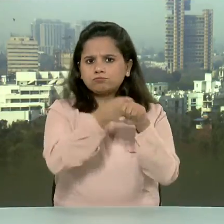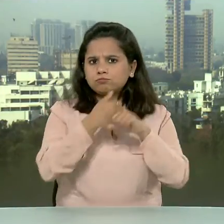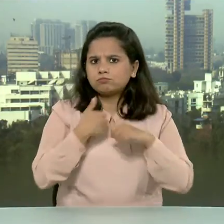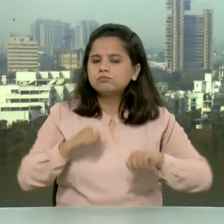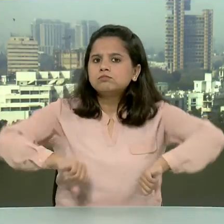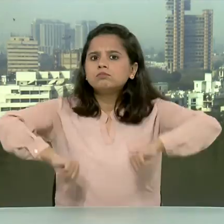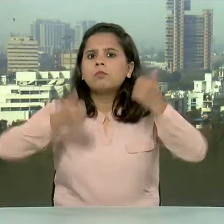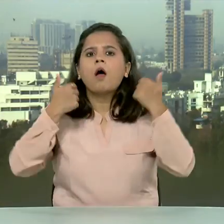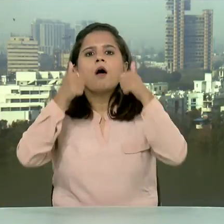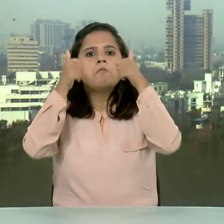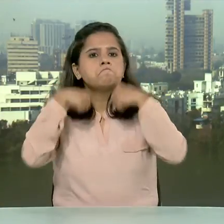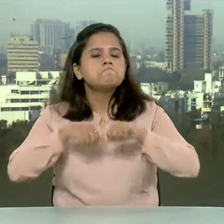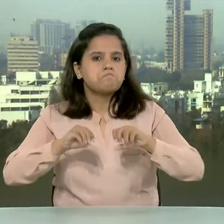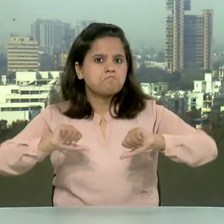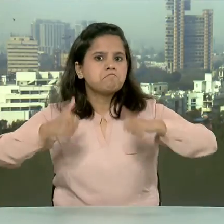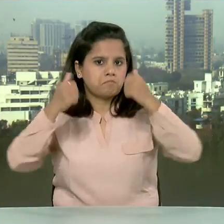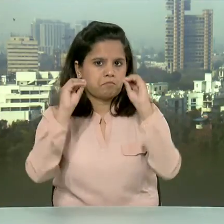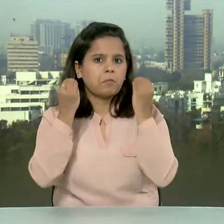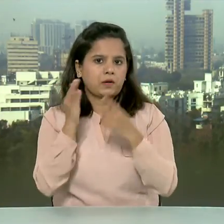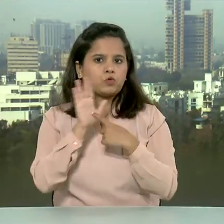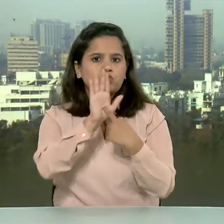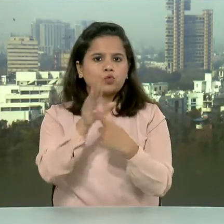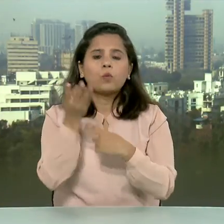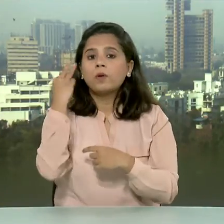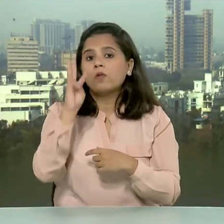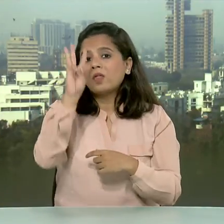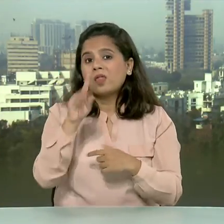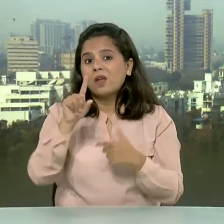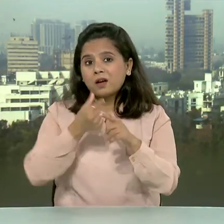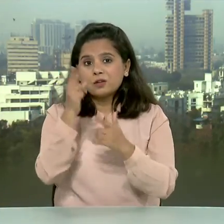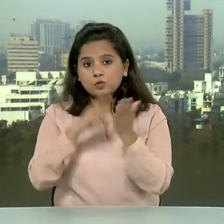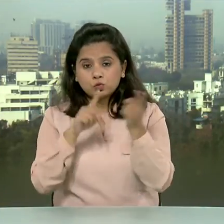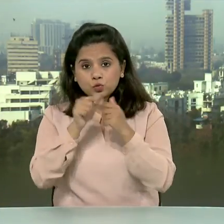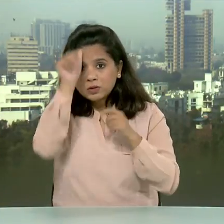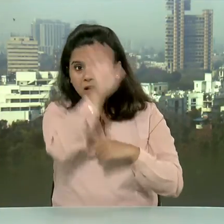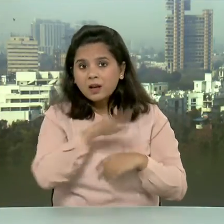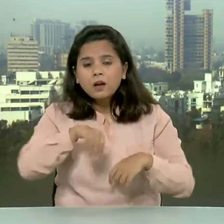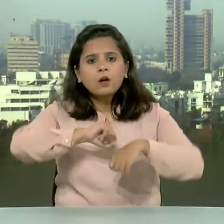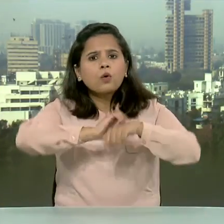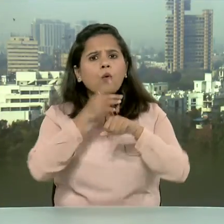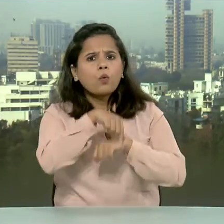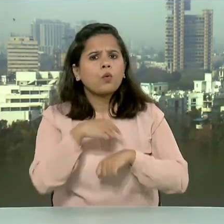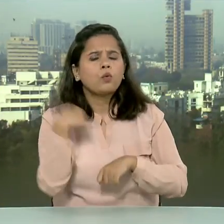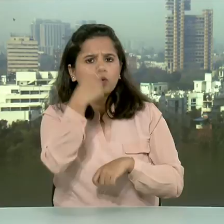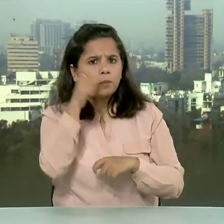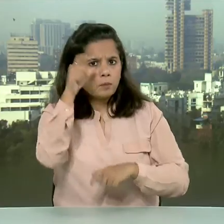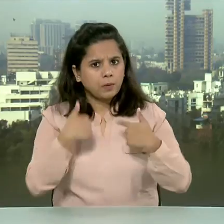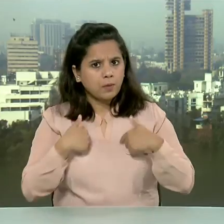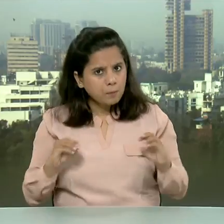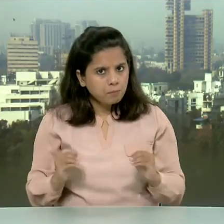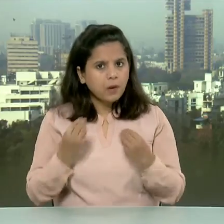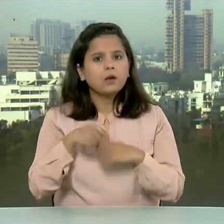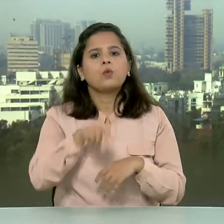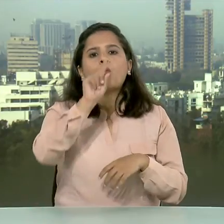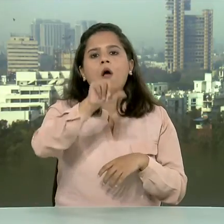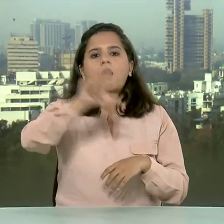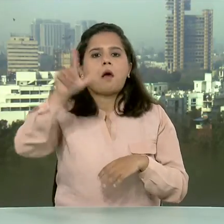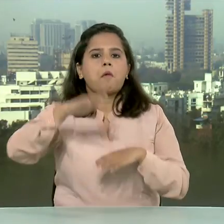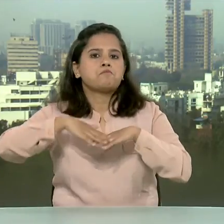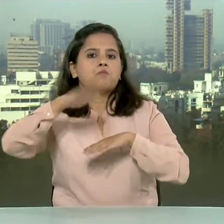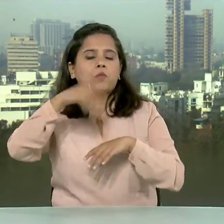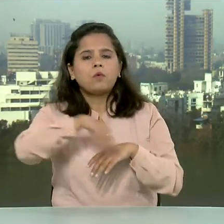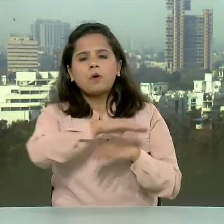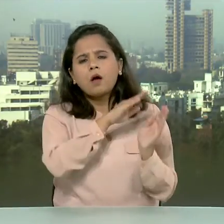रिखांकित किया है इसके मताबक 3 जून को भारत में कोविट 19 से ठीक होने वाले मरीजों की संख्या एक लाख थी